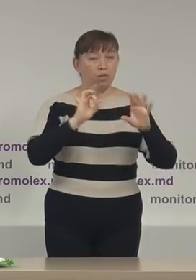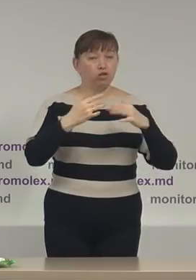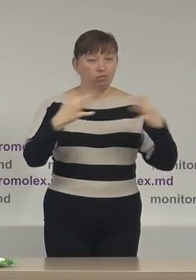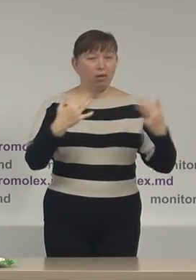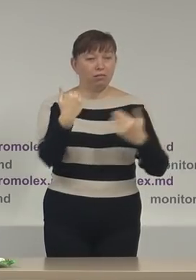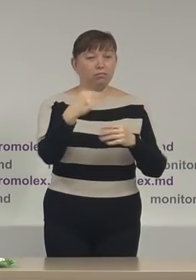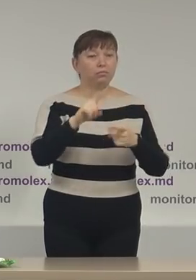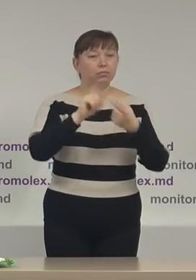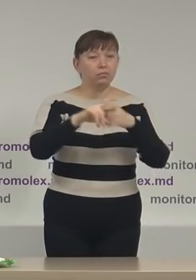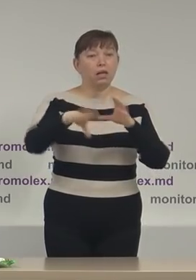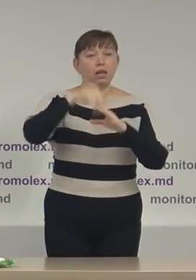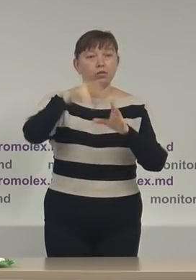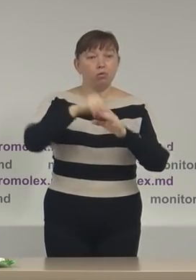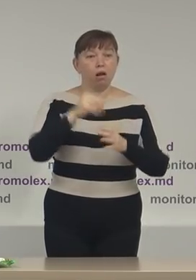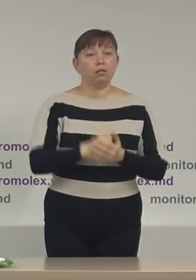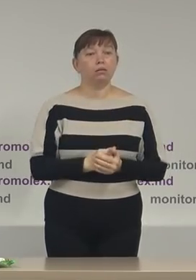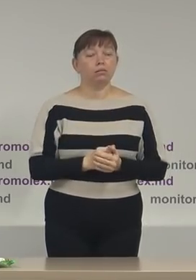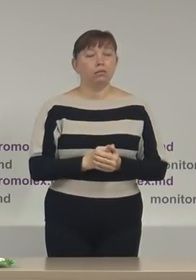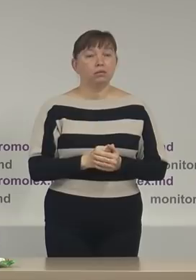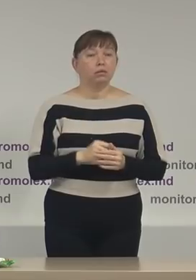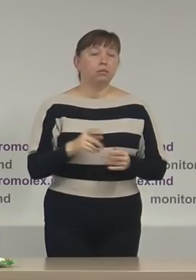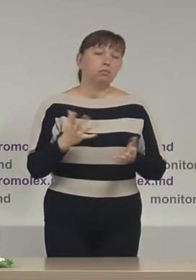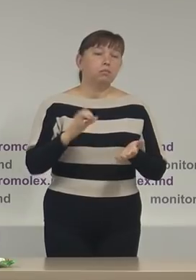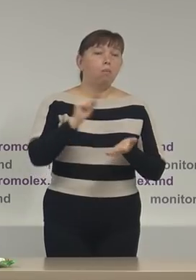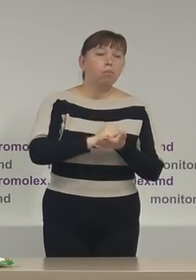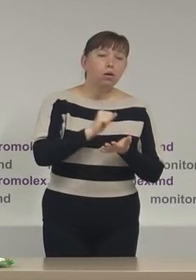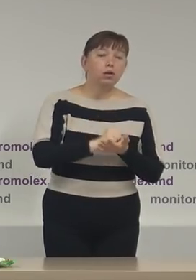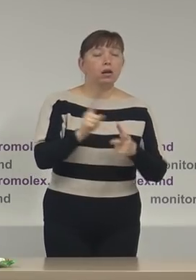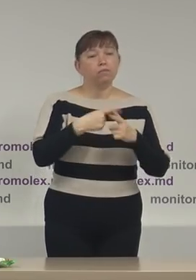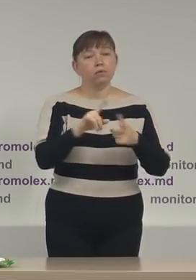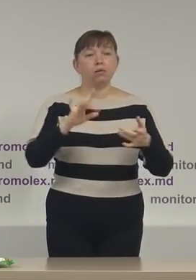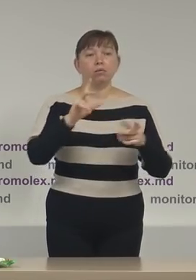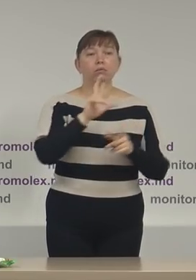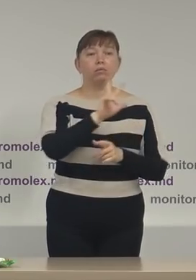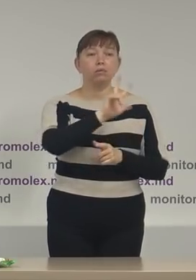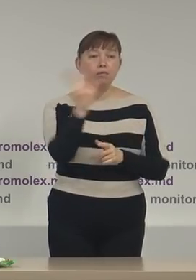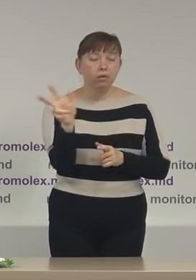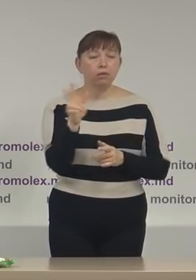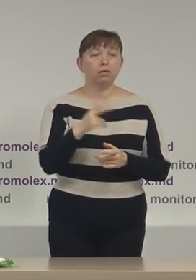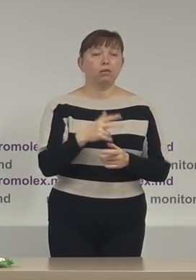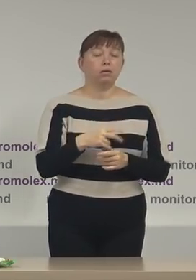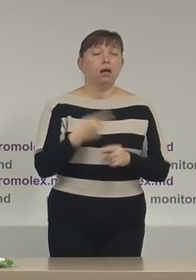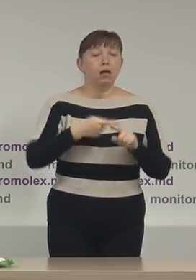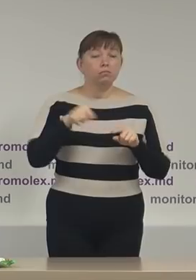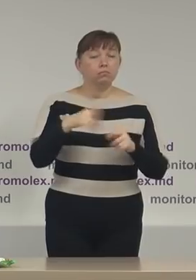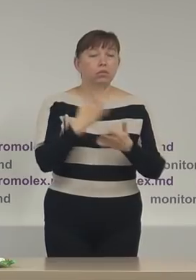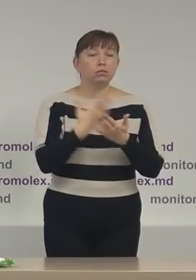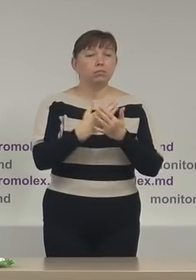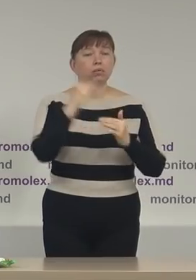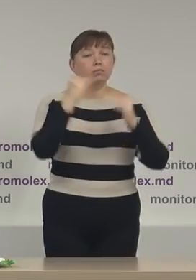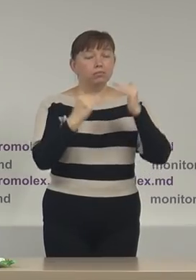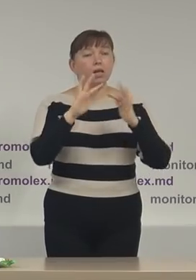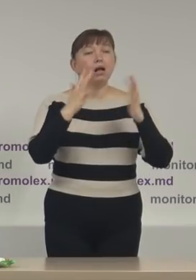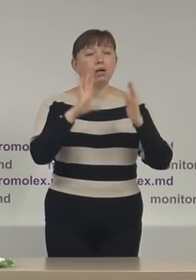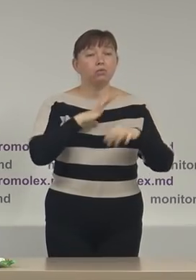electorală, fie poligrafică, fie pe online. Aici raportul de forță este, sau de